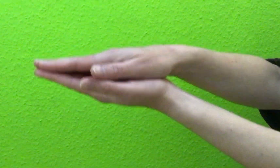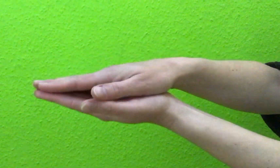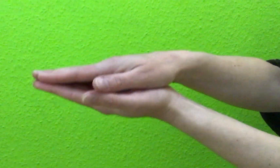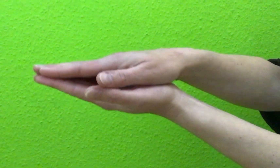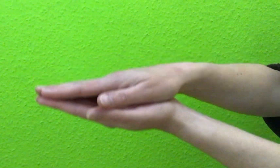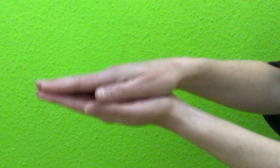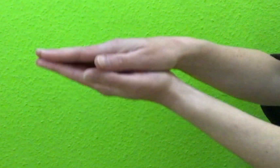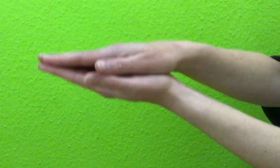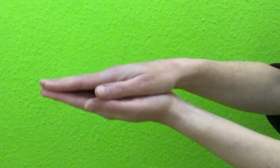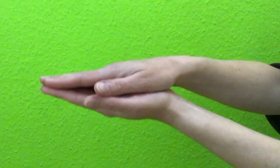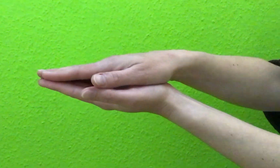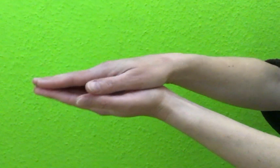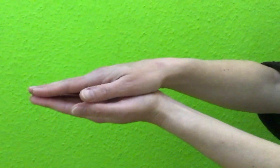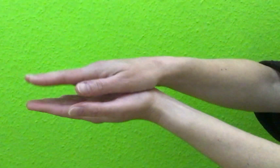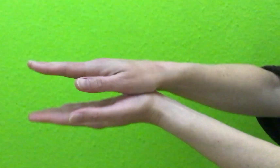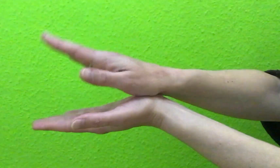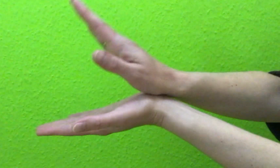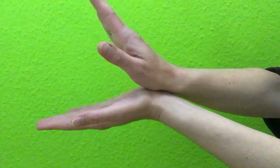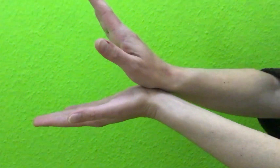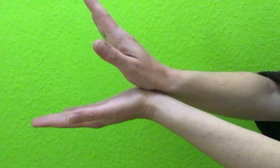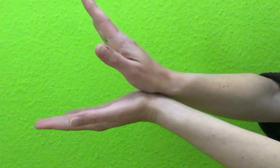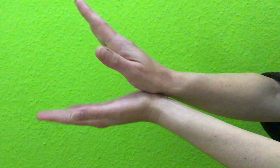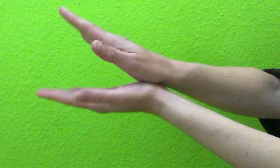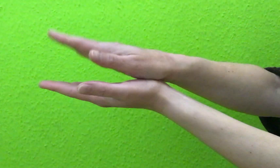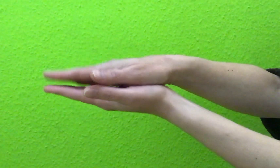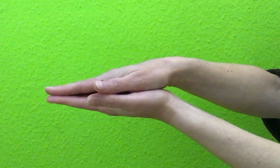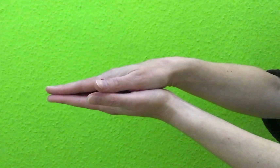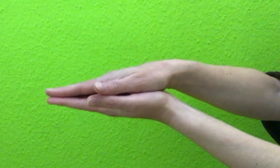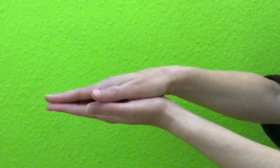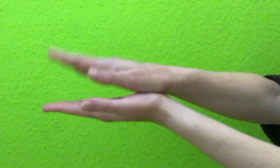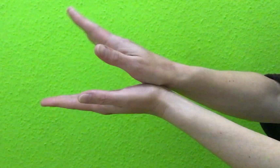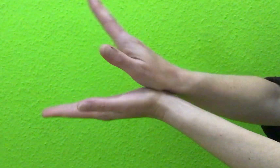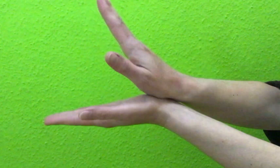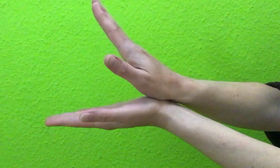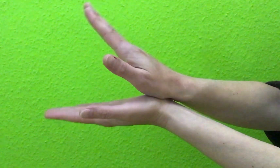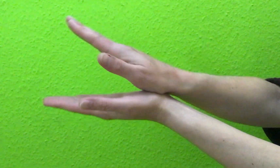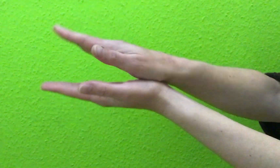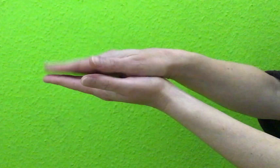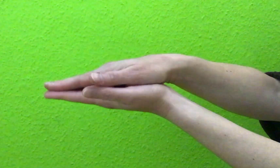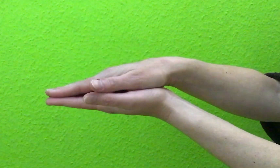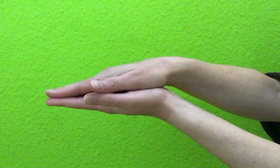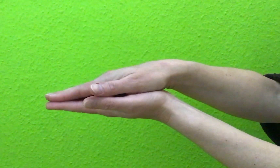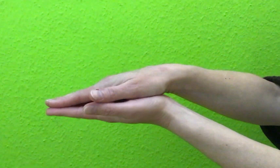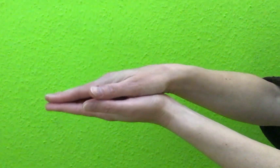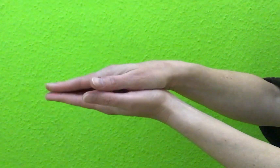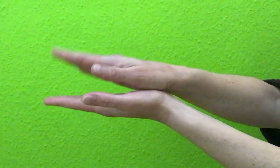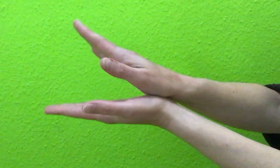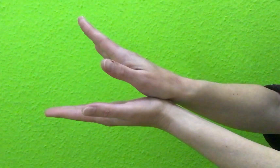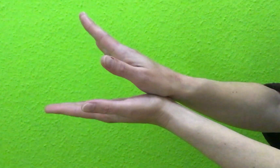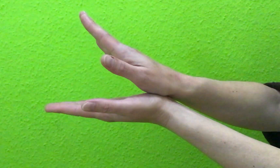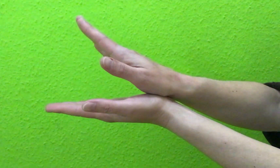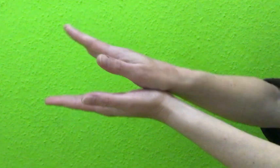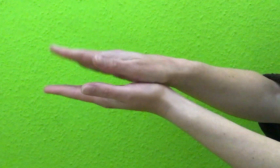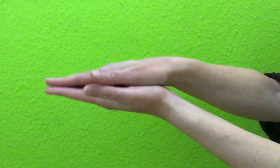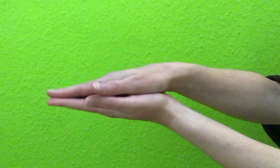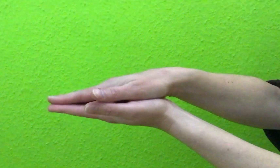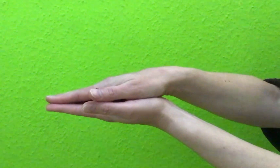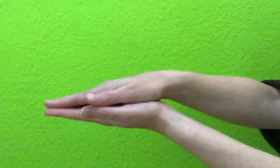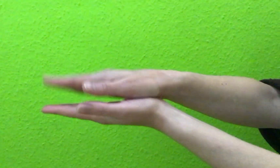Afrika? Macht's maulweit auf, macht's maulweit auf, will fressen unseren kleinen